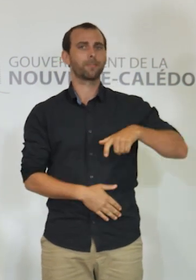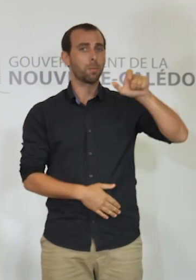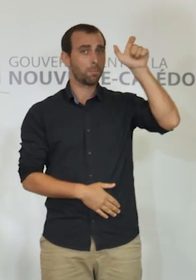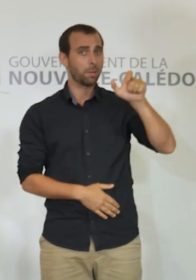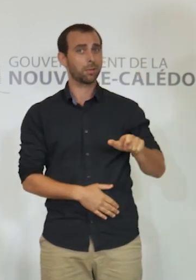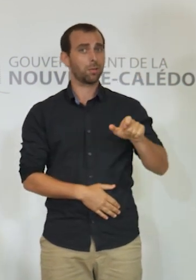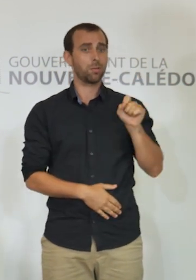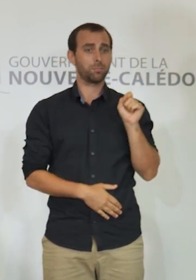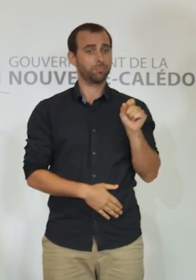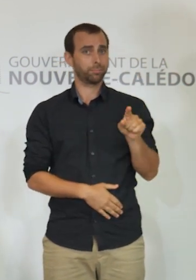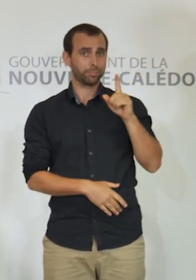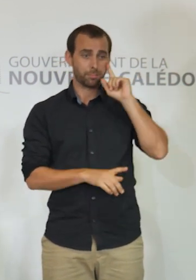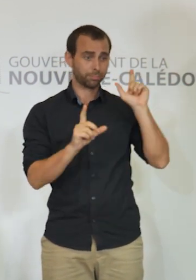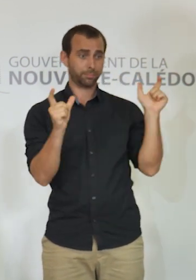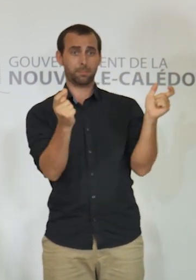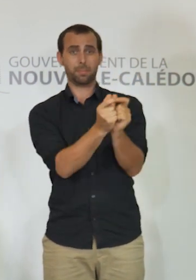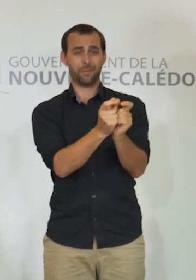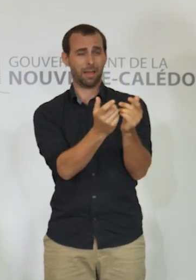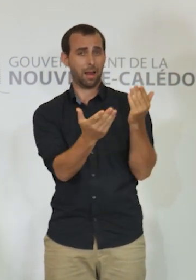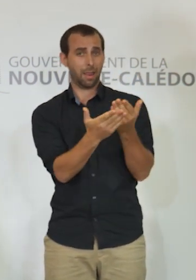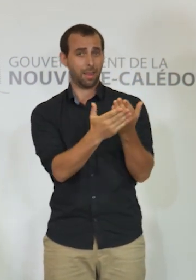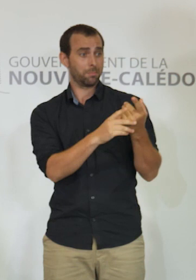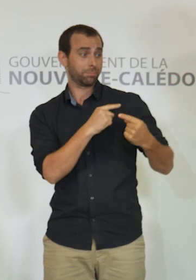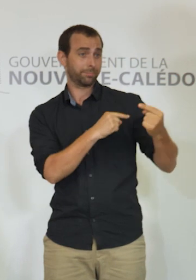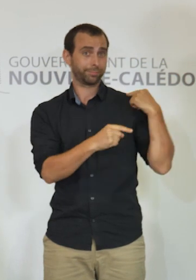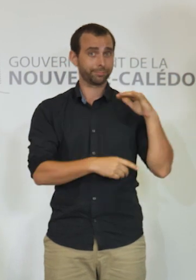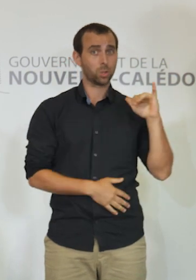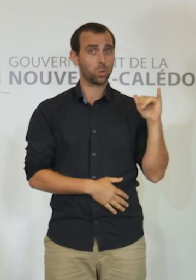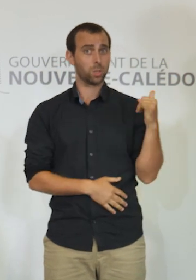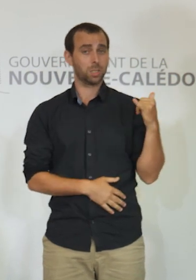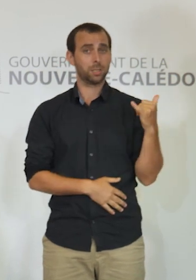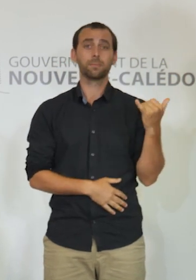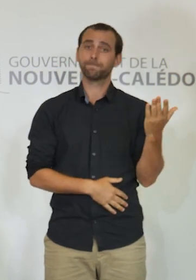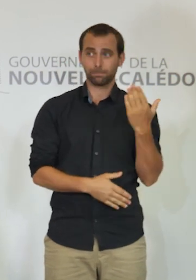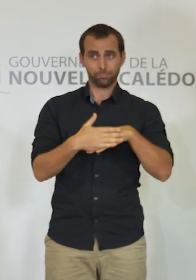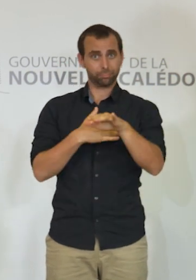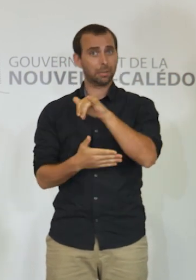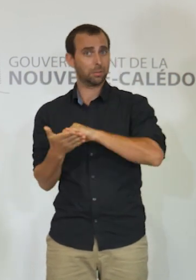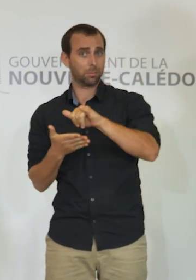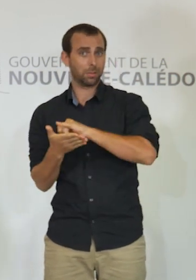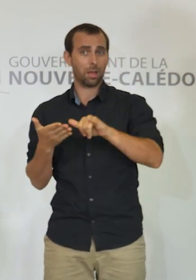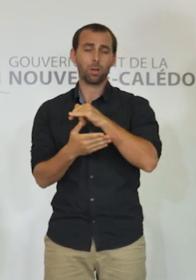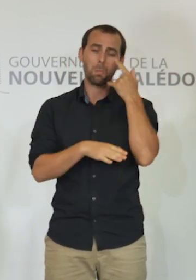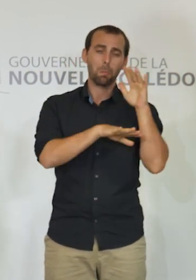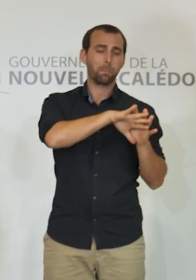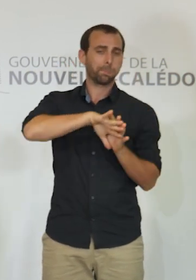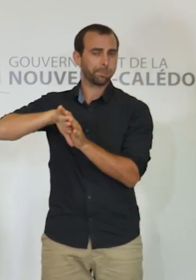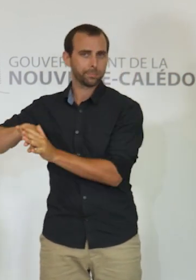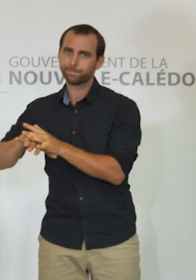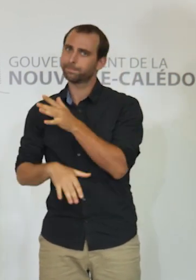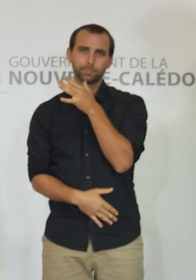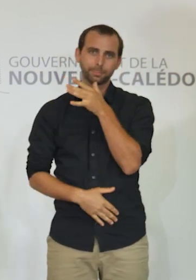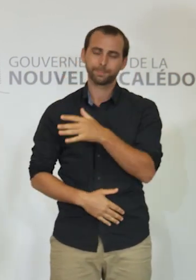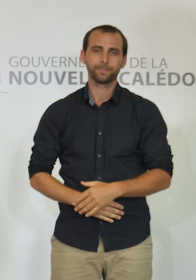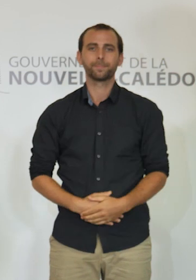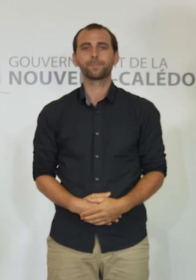hors sas sanitaire, jeudi dernier, au niveau de la plateforme aéroportuaire. Vous le savez,